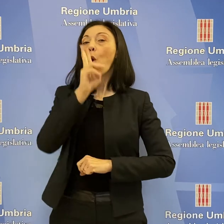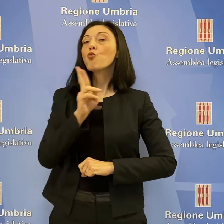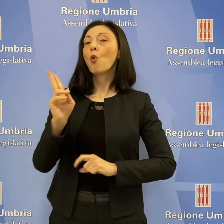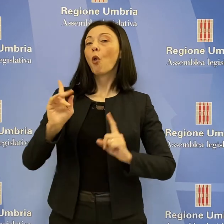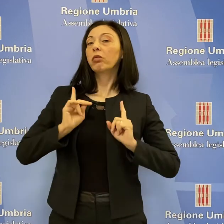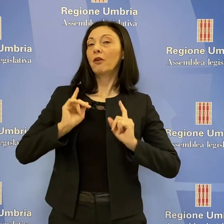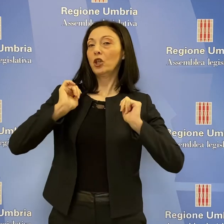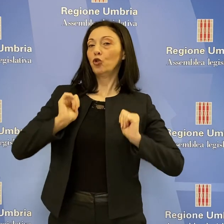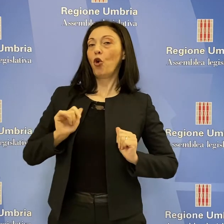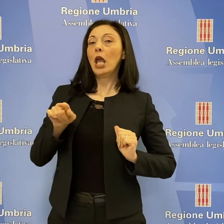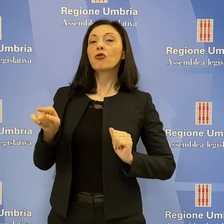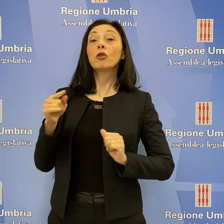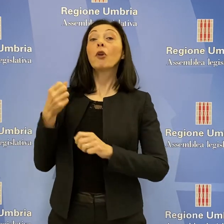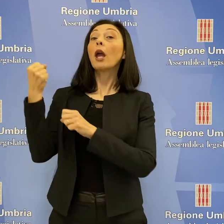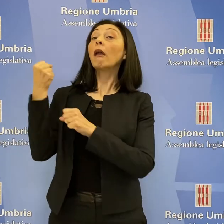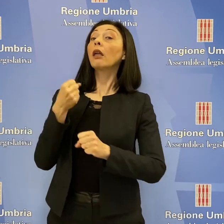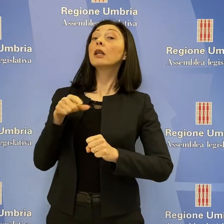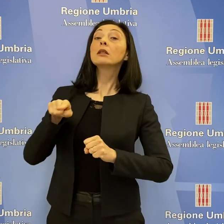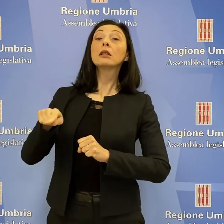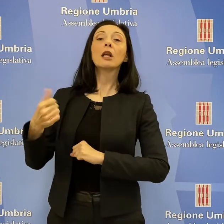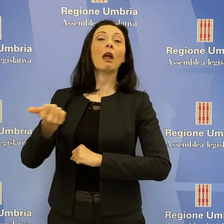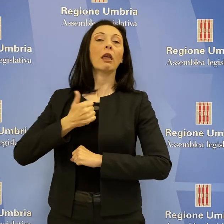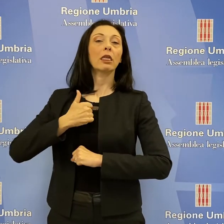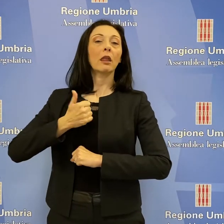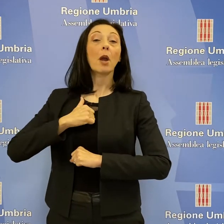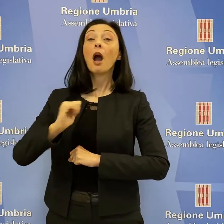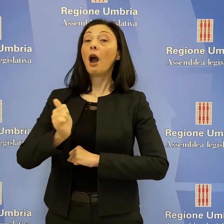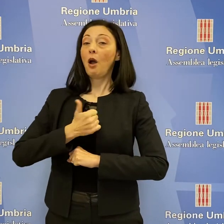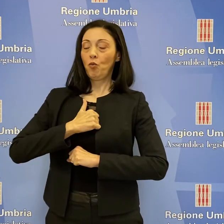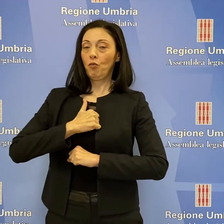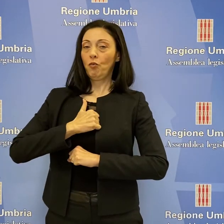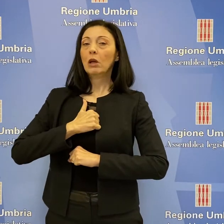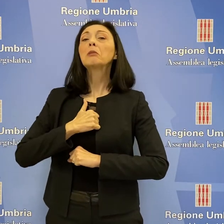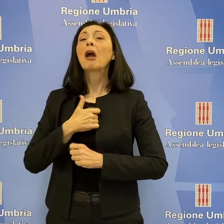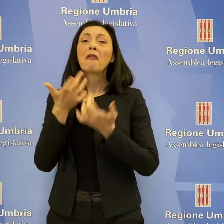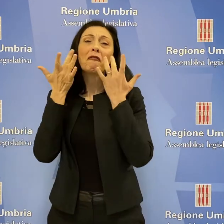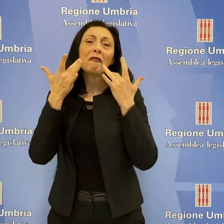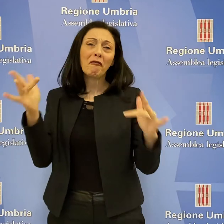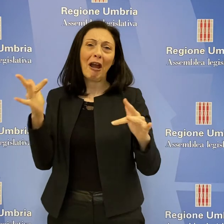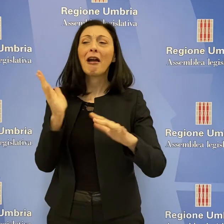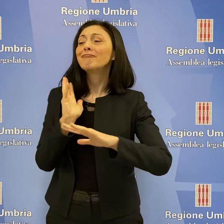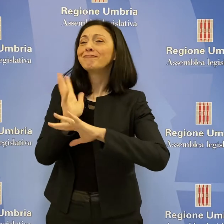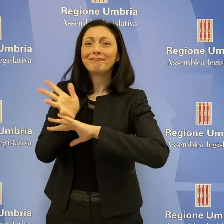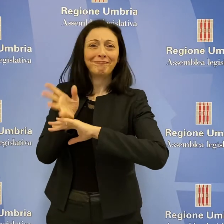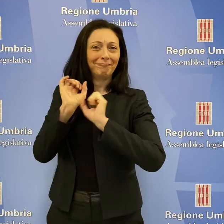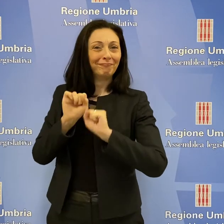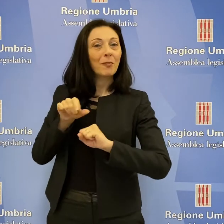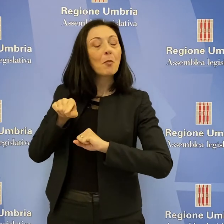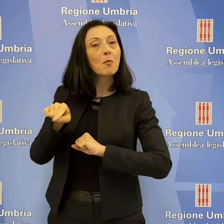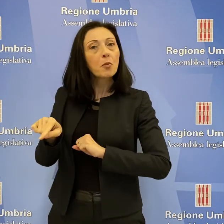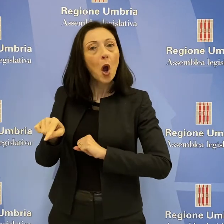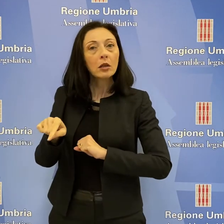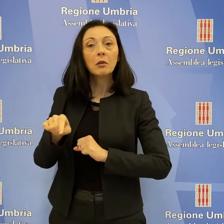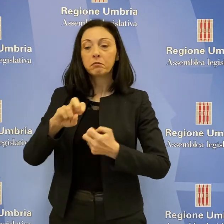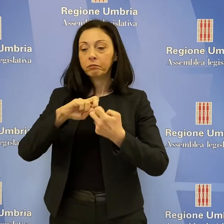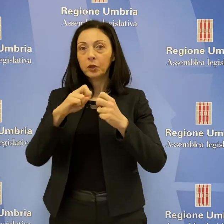un'istituzione indipendente e autonoma, snella e facilmente accessibile, alla quale rivolgersi per trovare soluzioni a